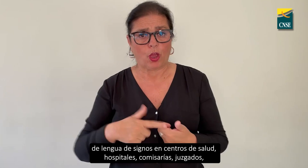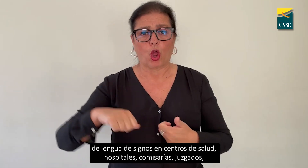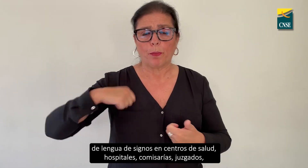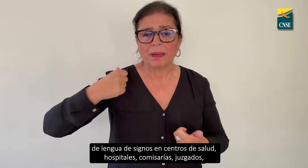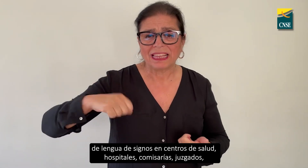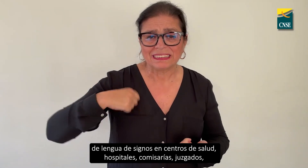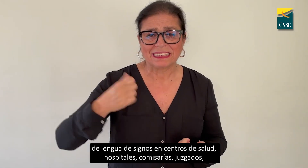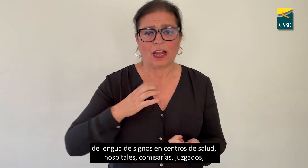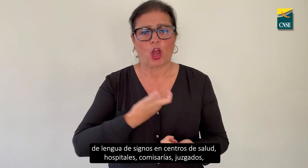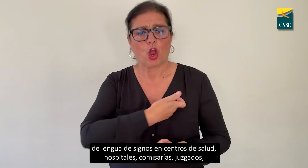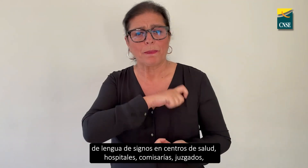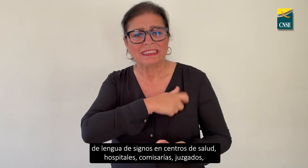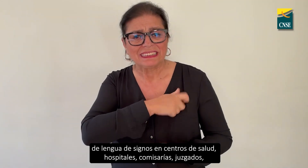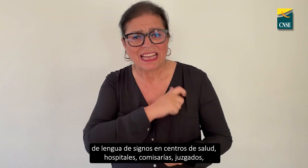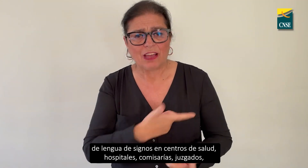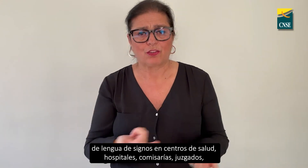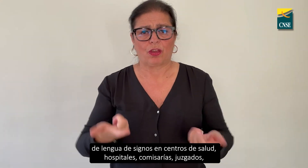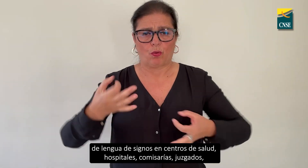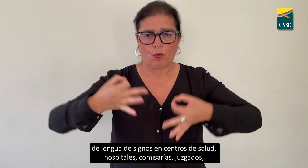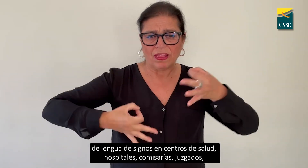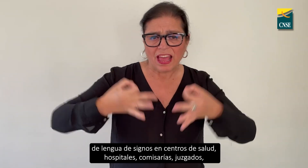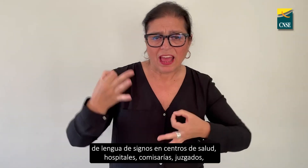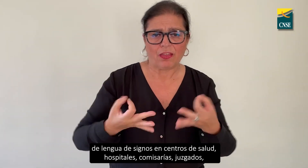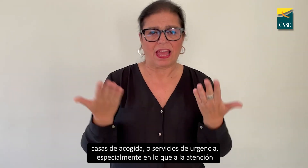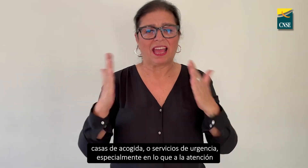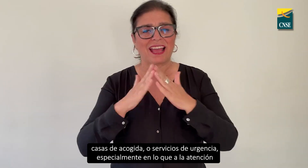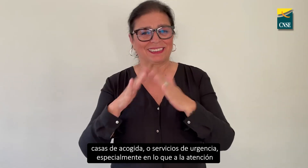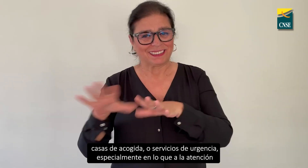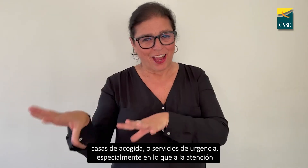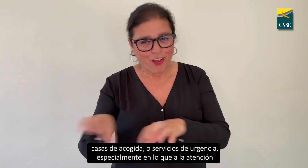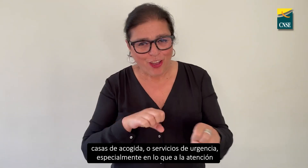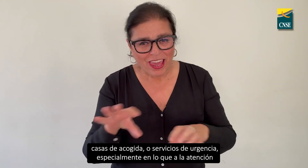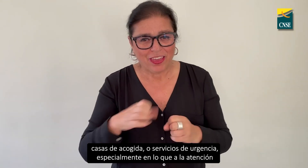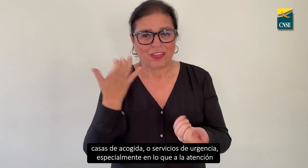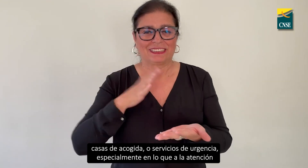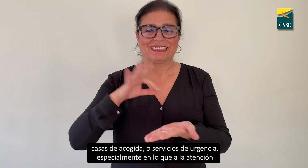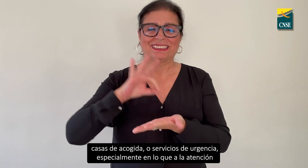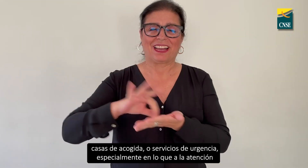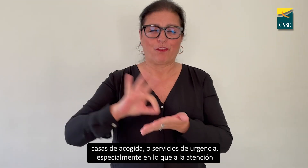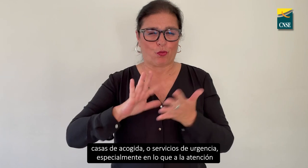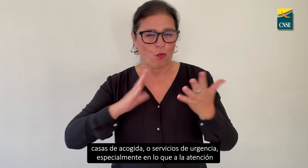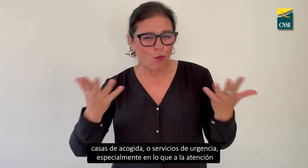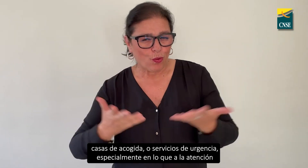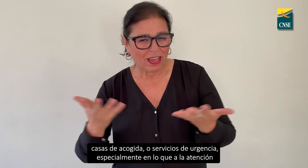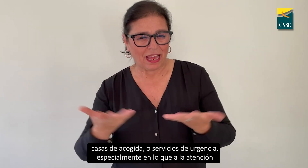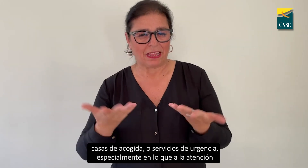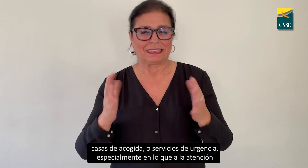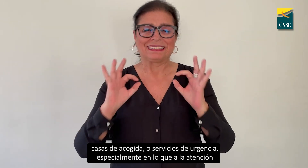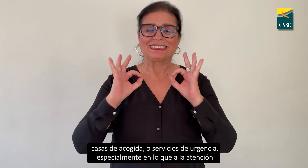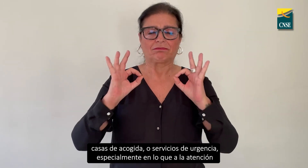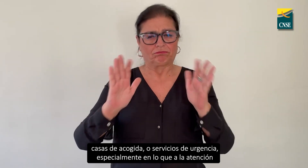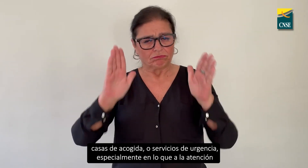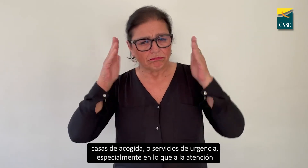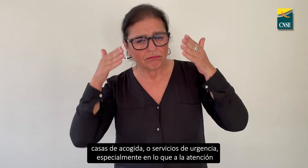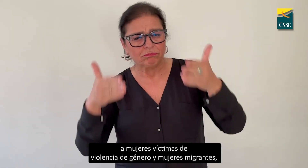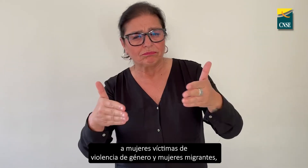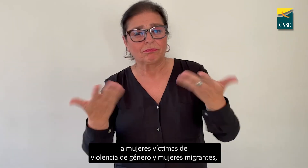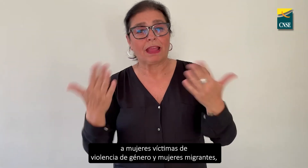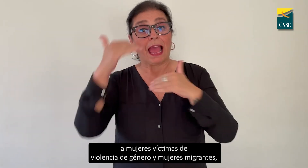hospitales, comisarías, juzgados, casas de acogida o servicios de urgencia, especialmente en lo que a la atención